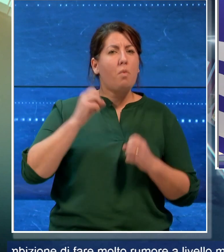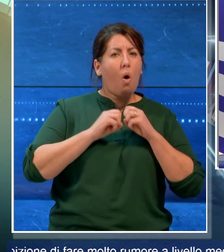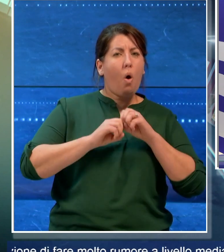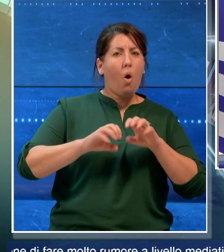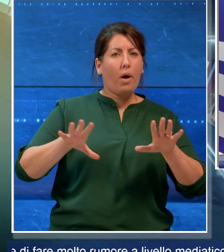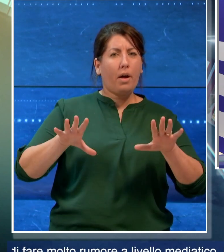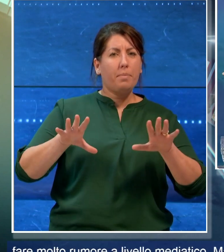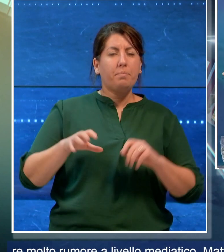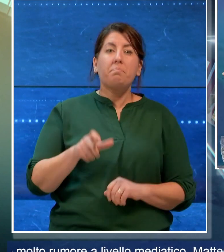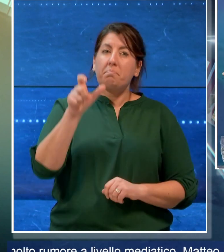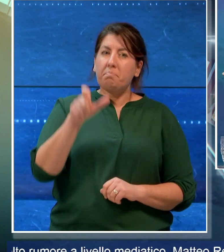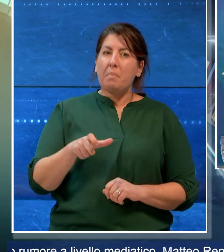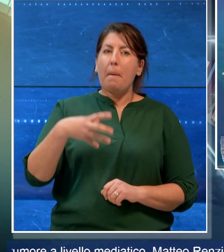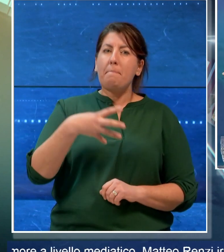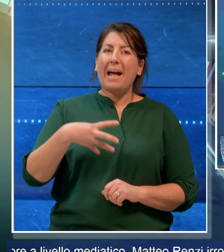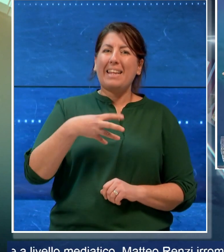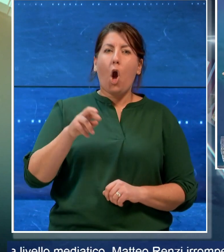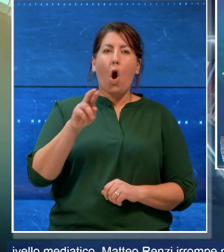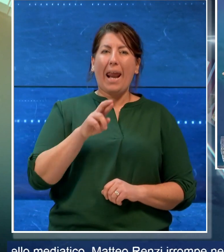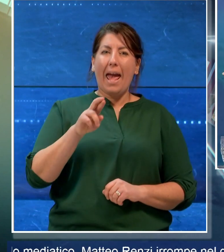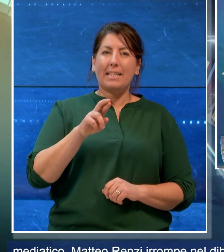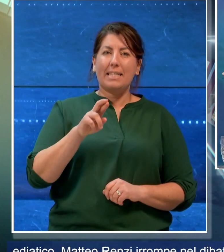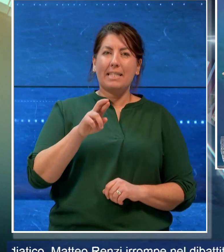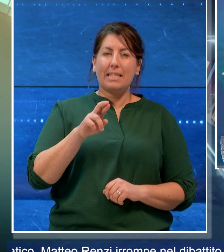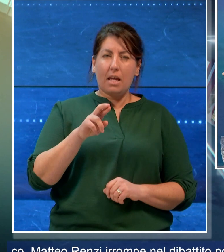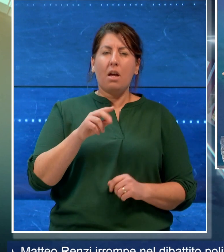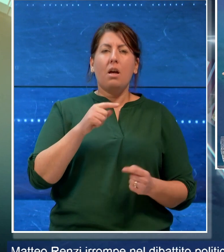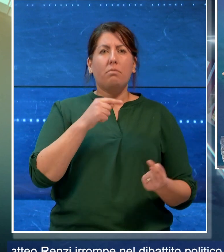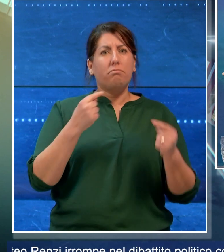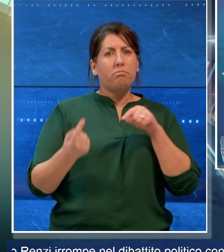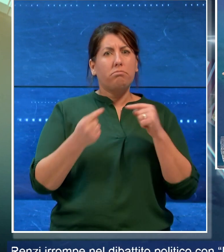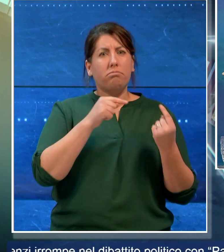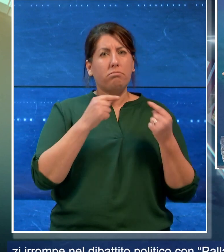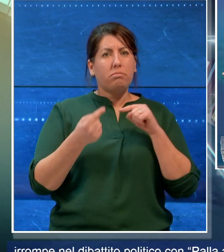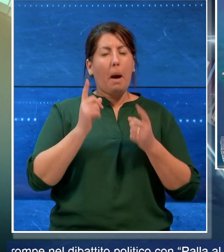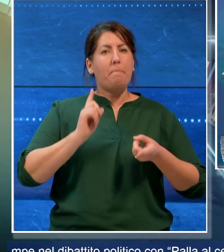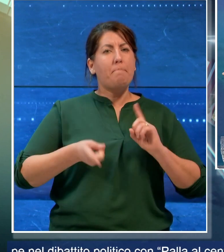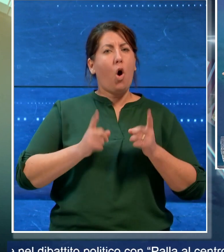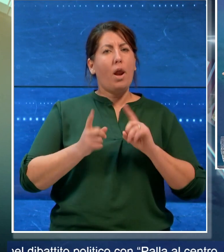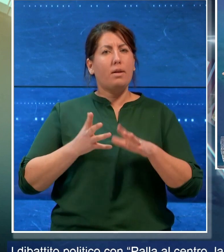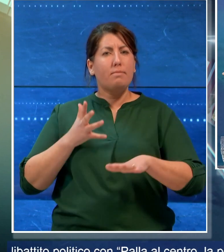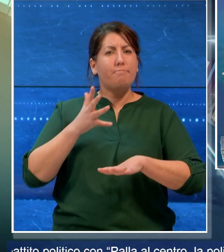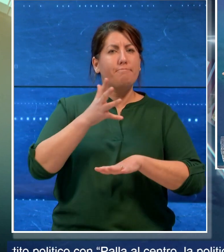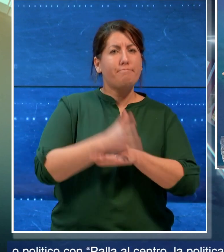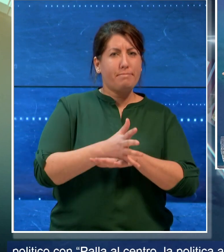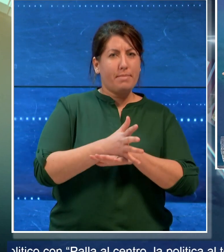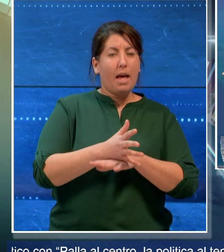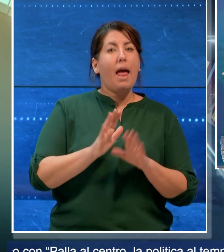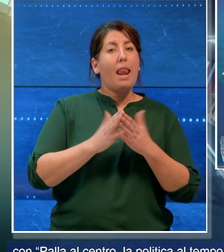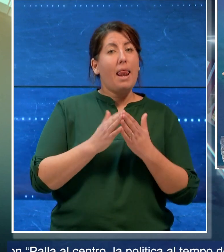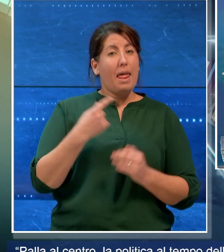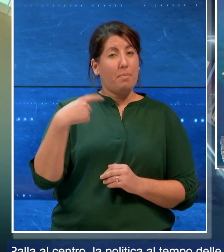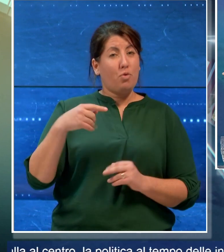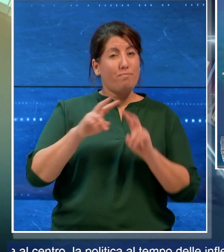Matteo Renzi irrompe nel dibattito politico con Palla al